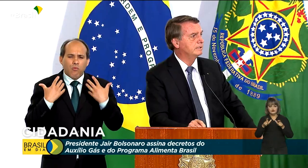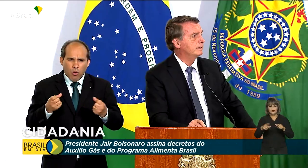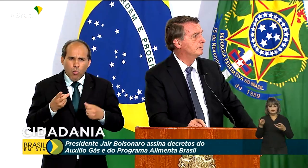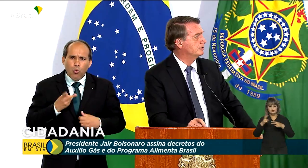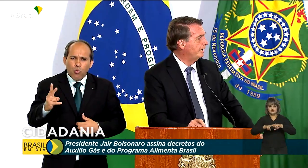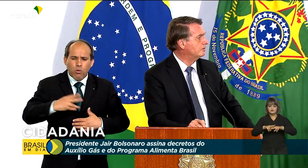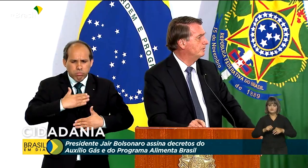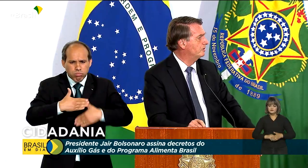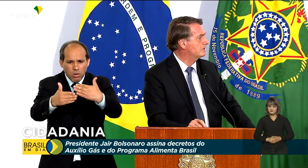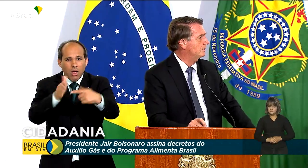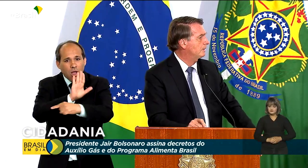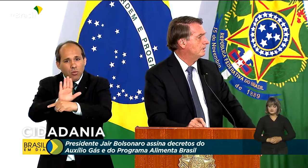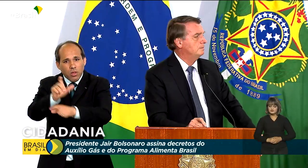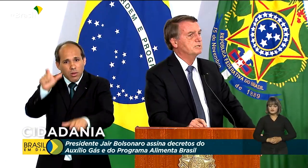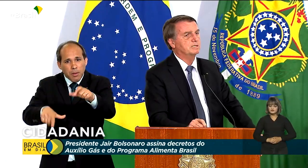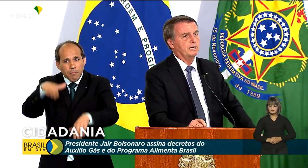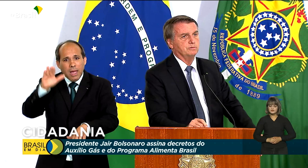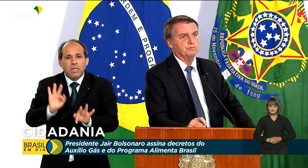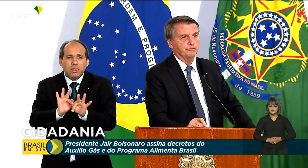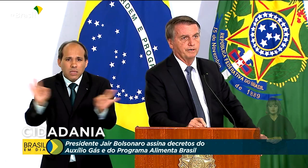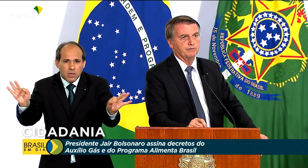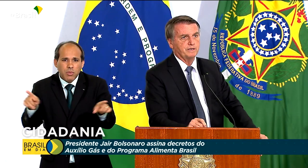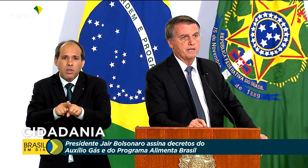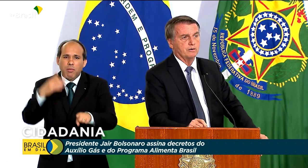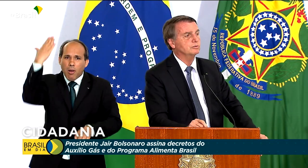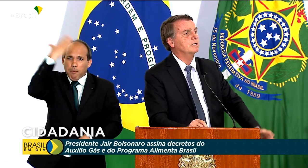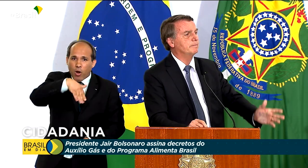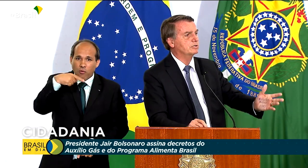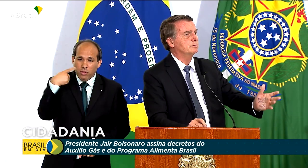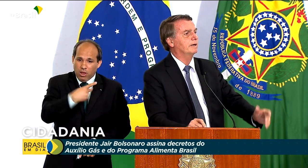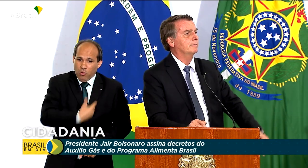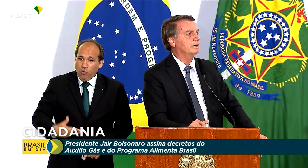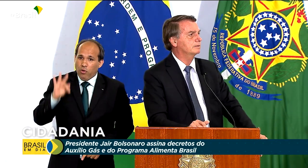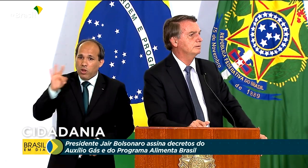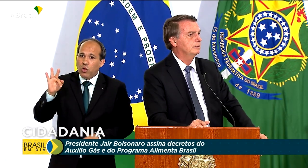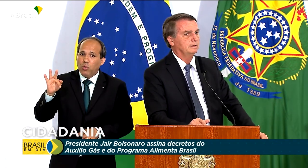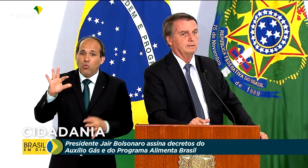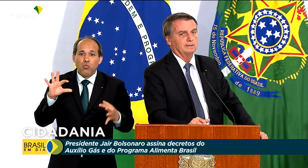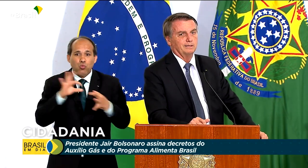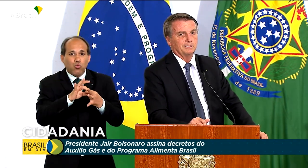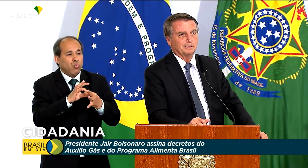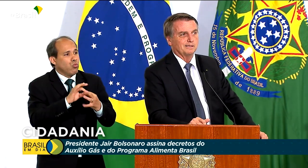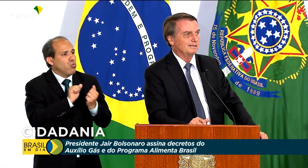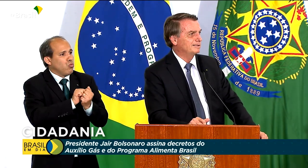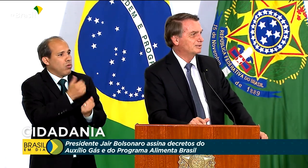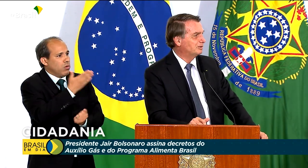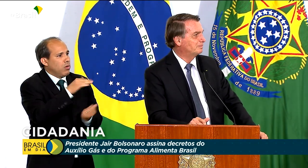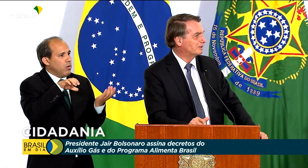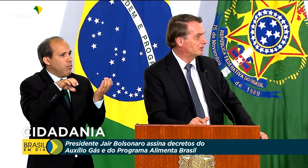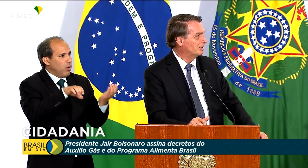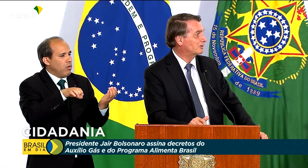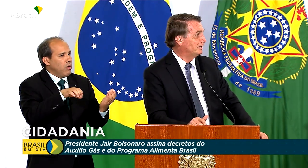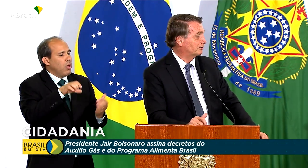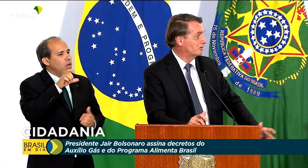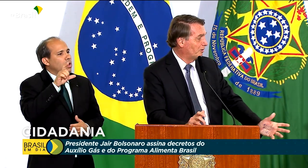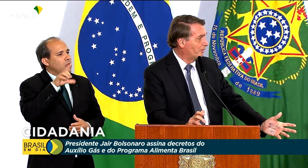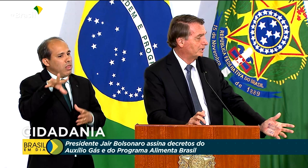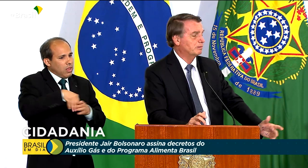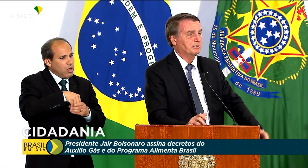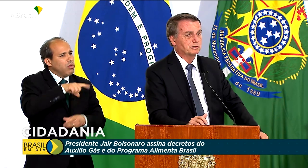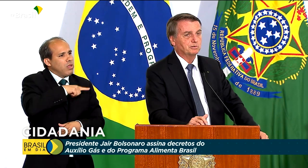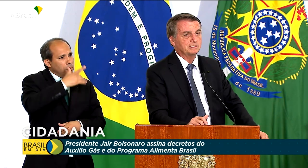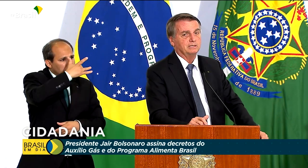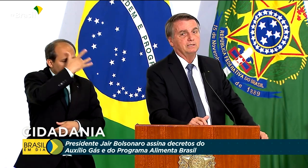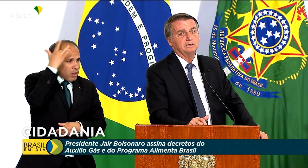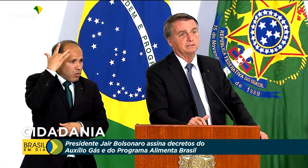Vamos atender os mais humildes e mostrar que um governo federal, juntamente com o parlamento, são pessoas que são